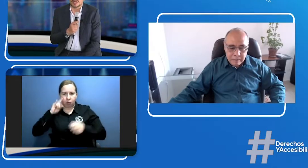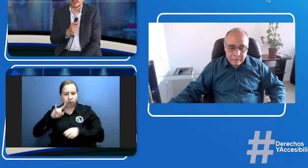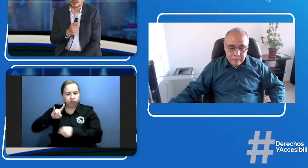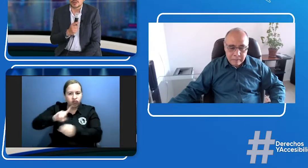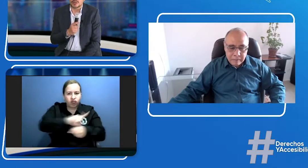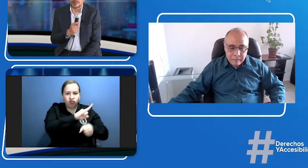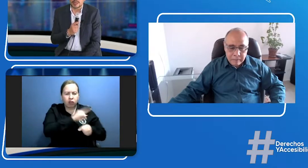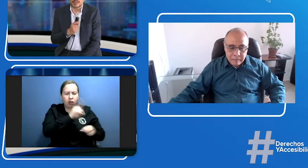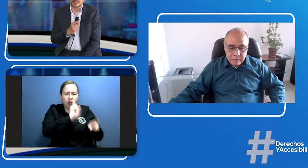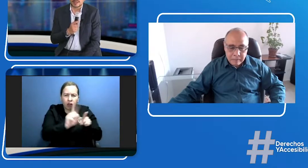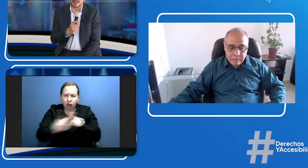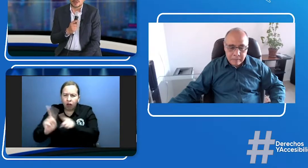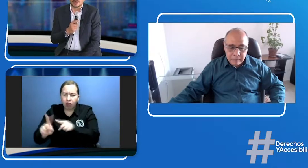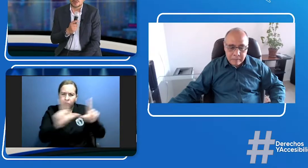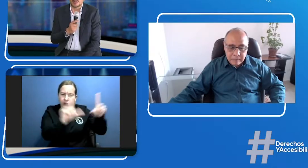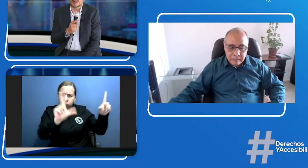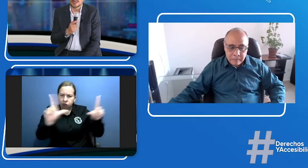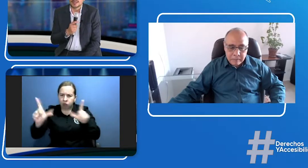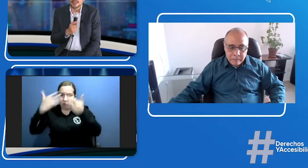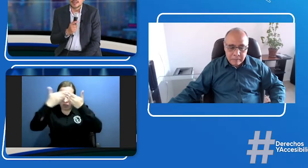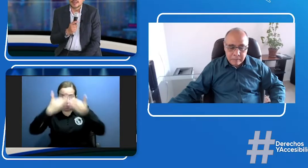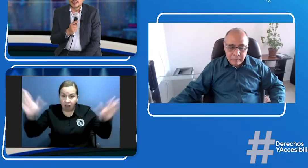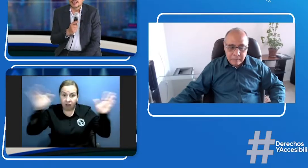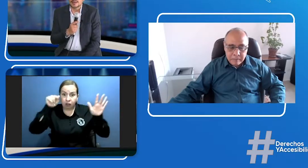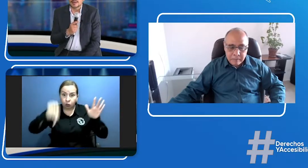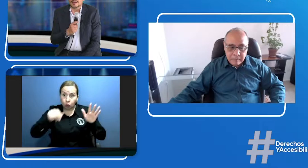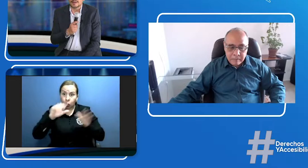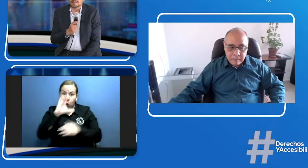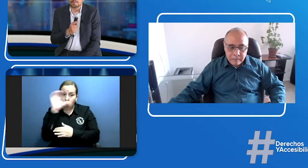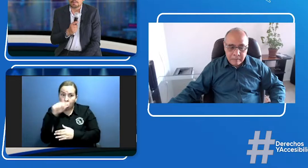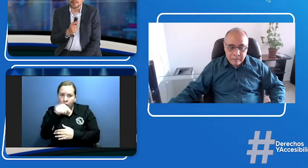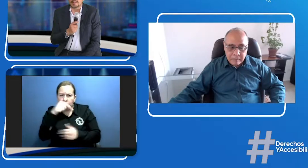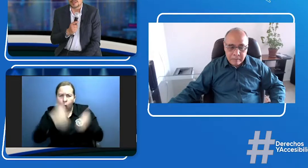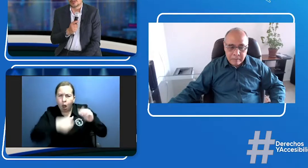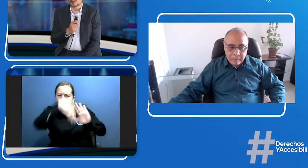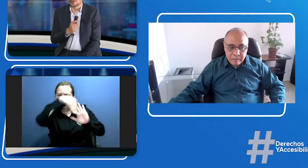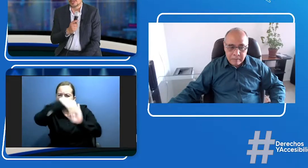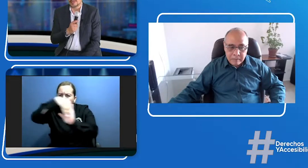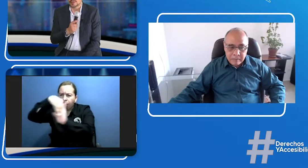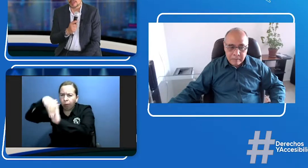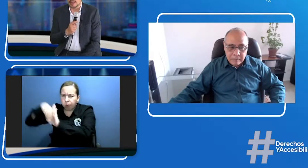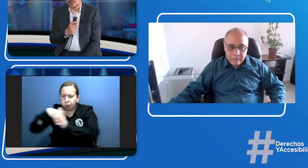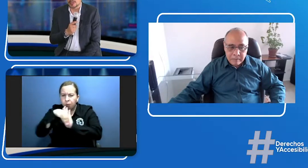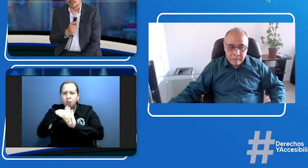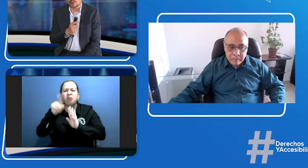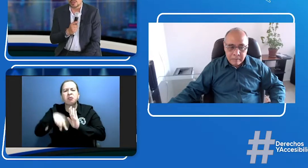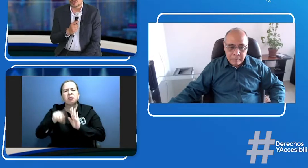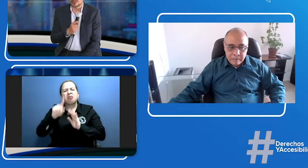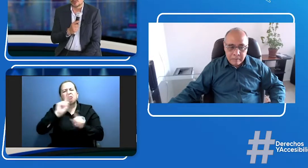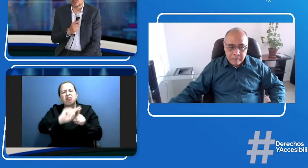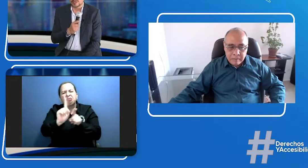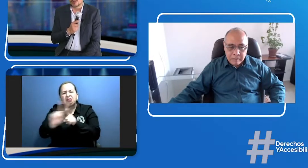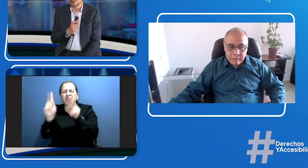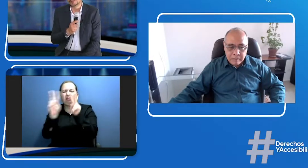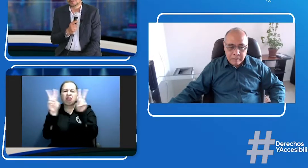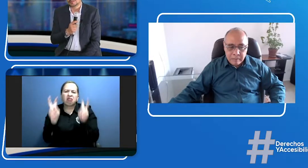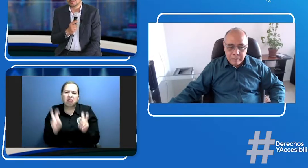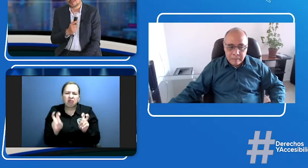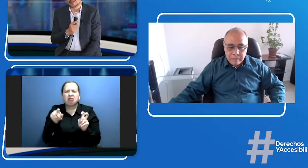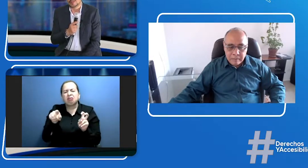televisión abierta cerrada en Colombia, y también otros temas pues que han sido regulados en su momento por la